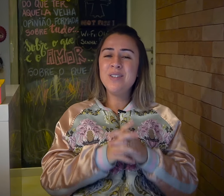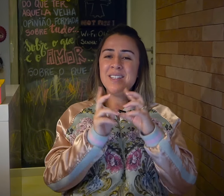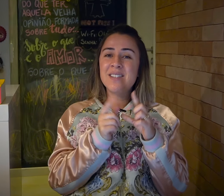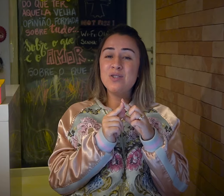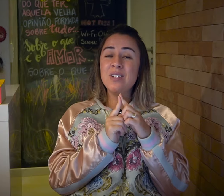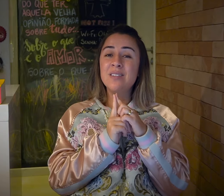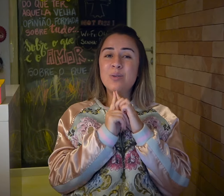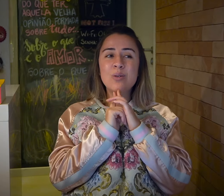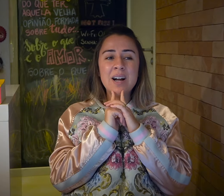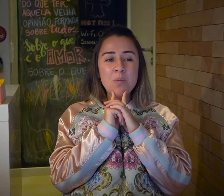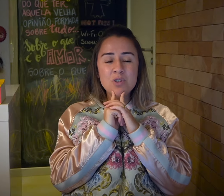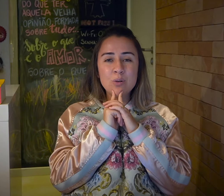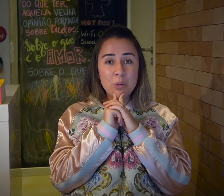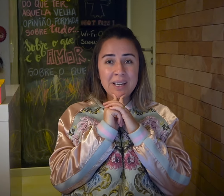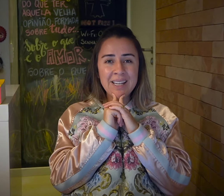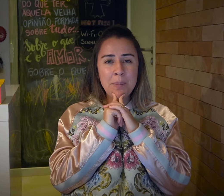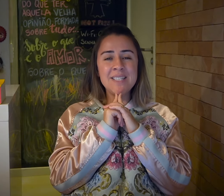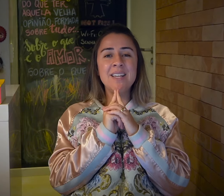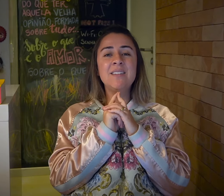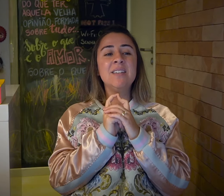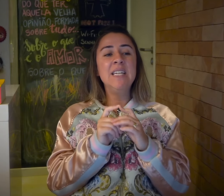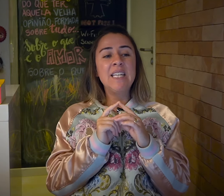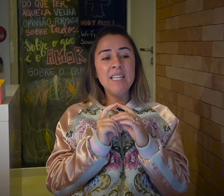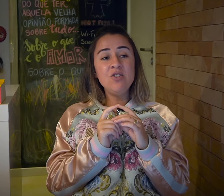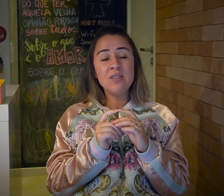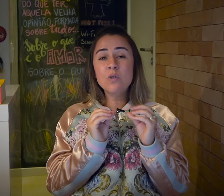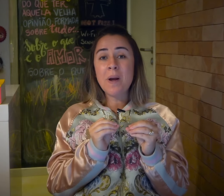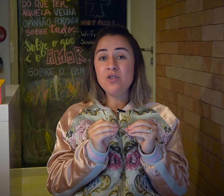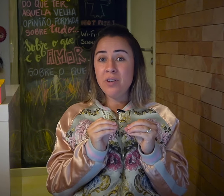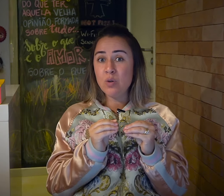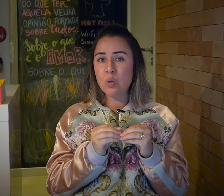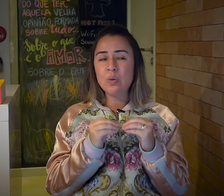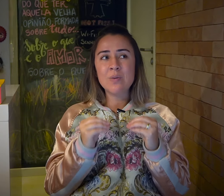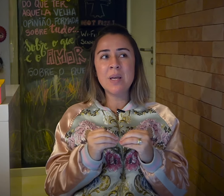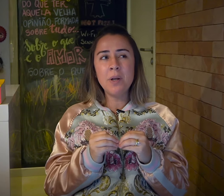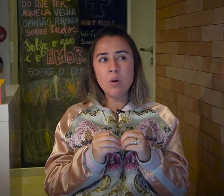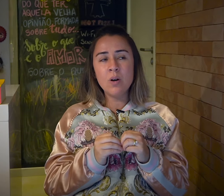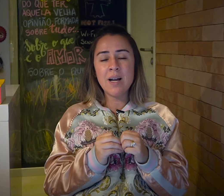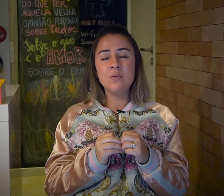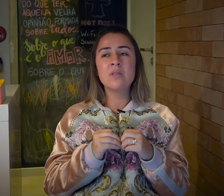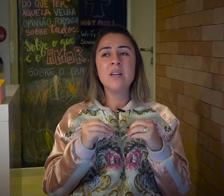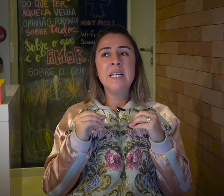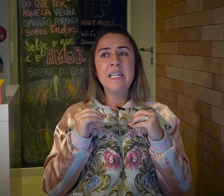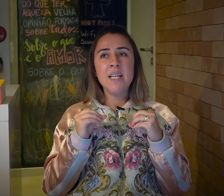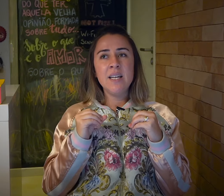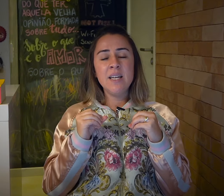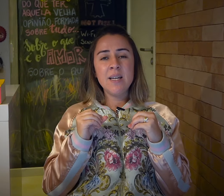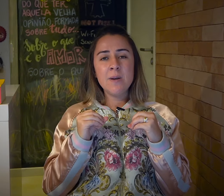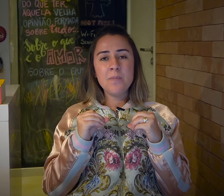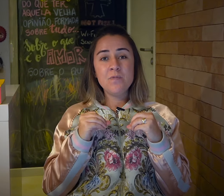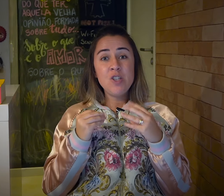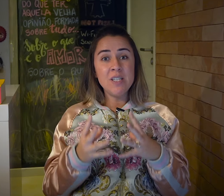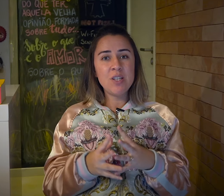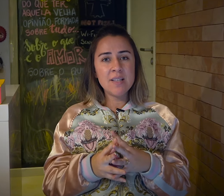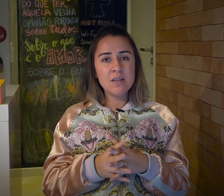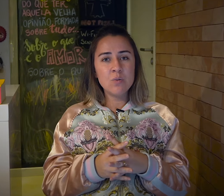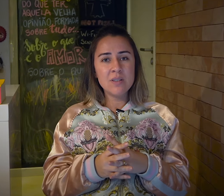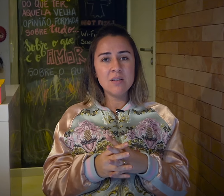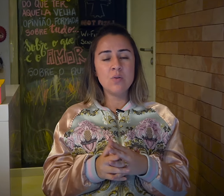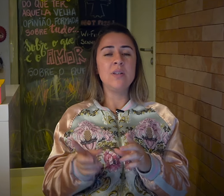interessante colocar uma dicotomia que ele apresenta, que ele diz que os pais de filhos surdos são sempre colocados diante dessas duas questões.